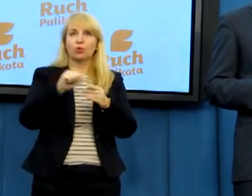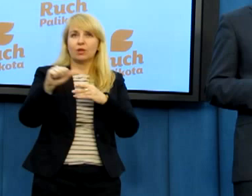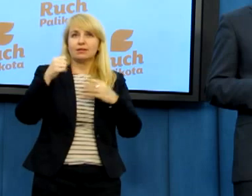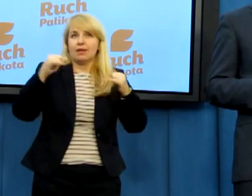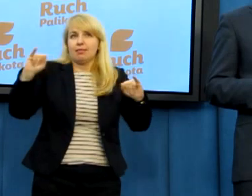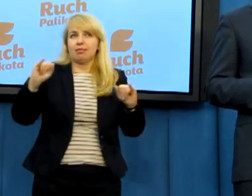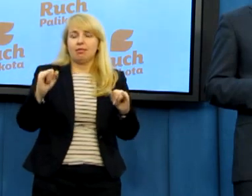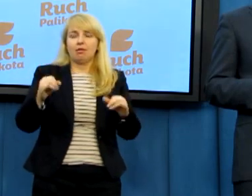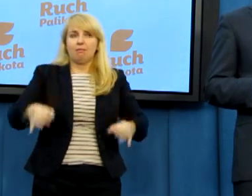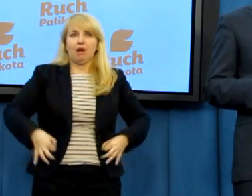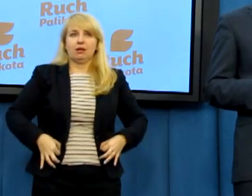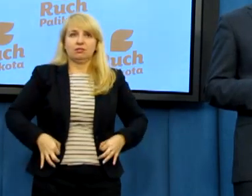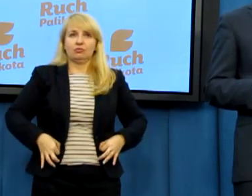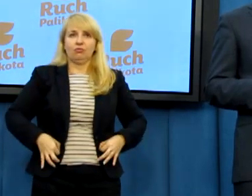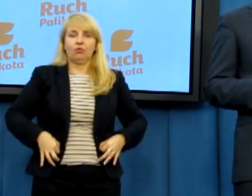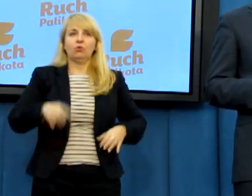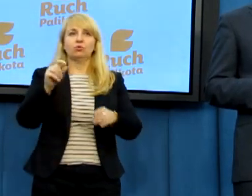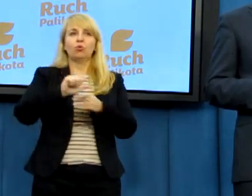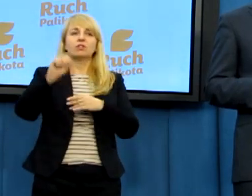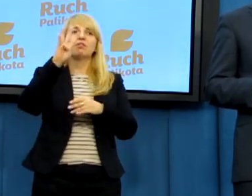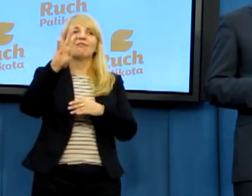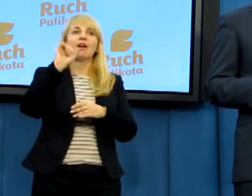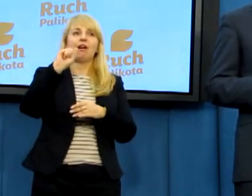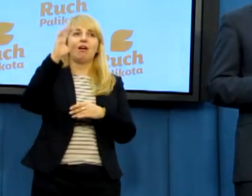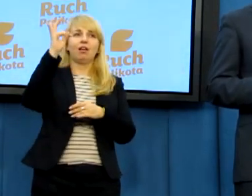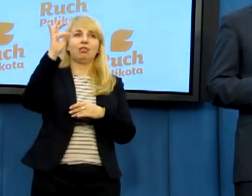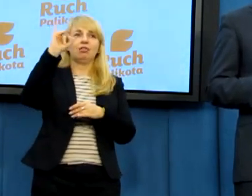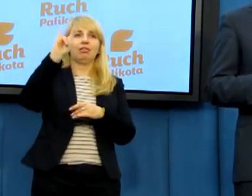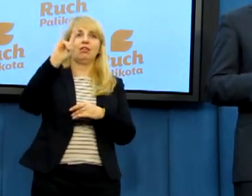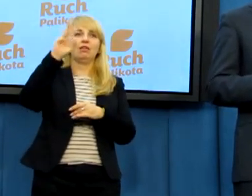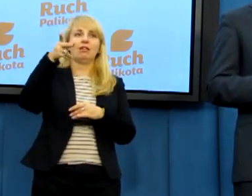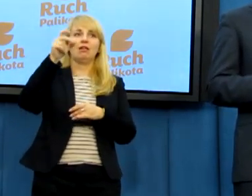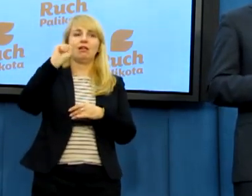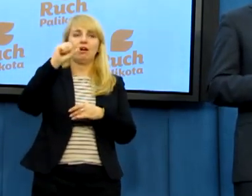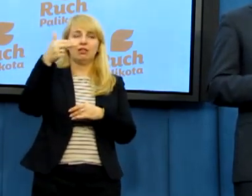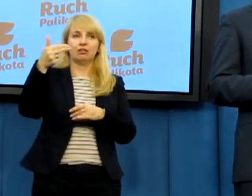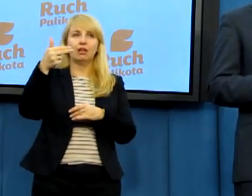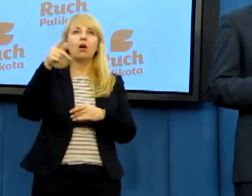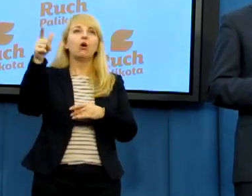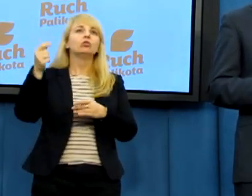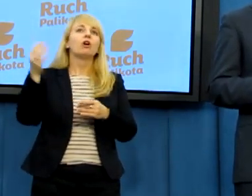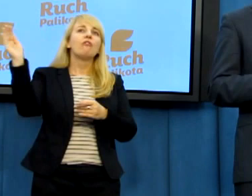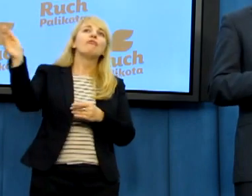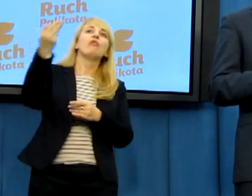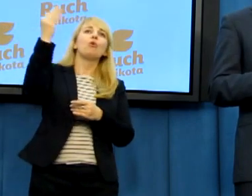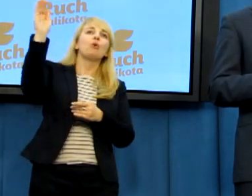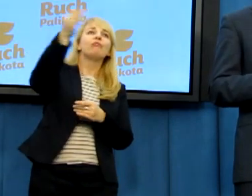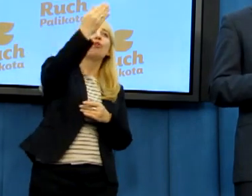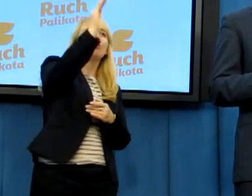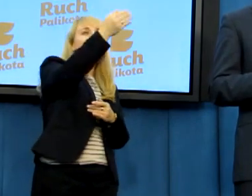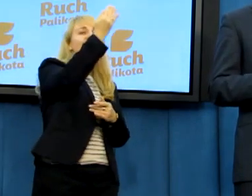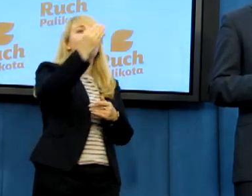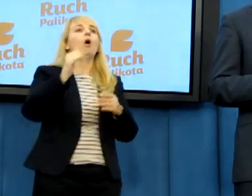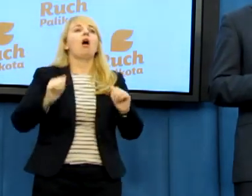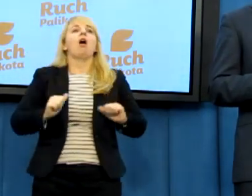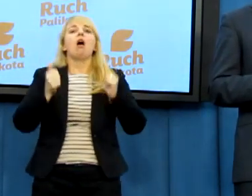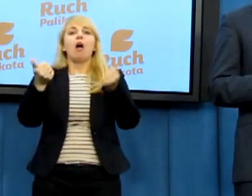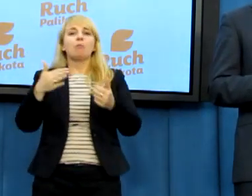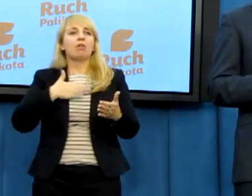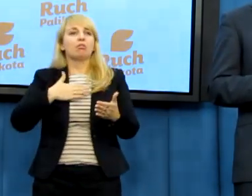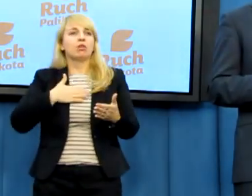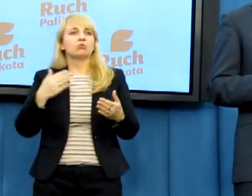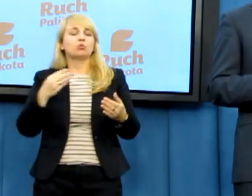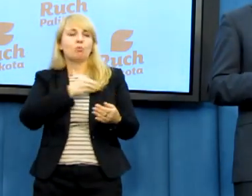nawołuje do obalenia władz innego państwa. To jest sytuacja kuriozalna. W tym celu oprócz